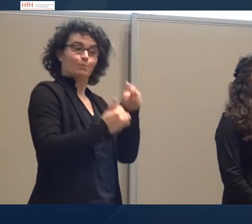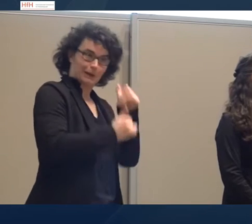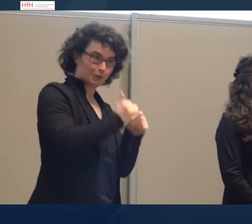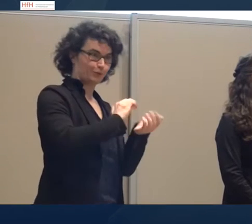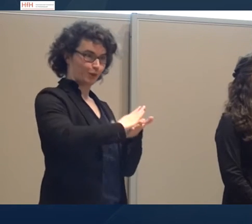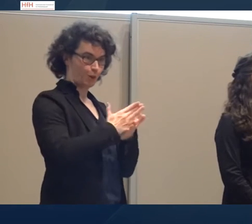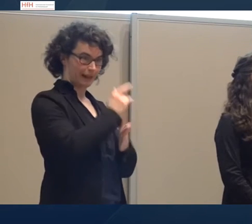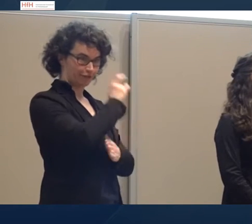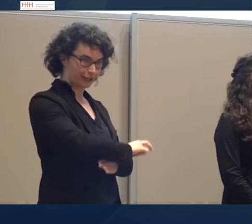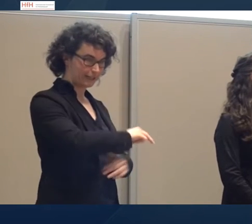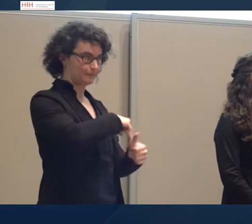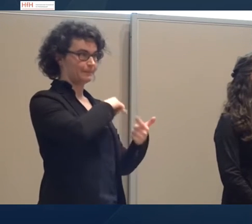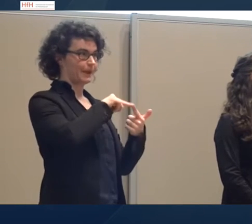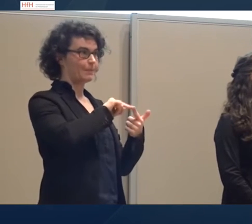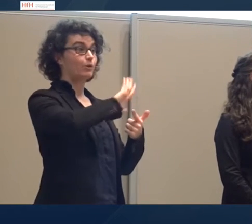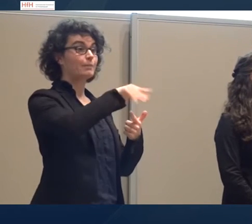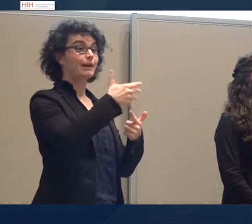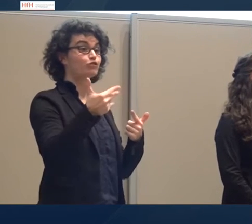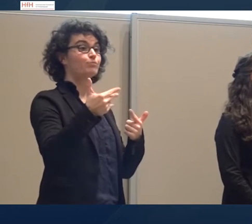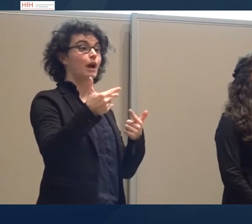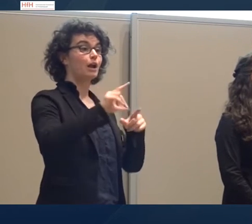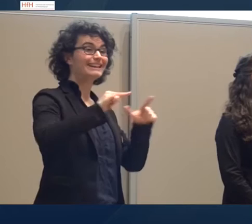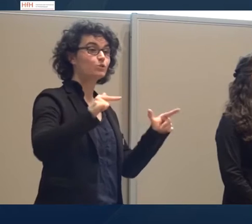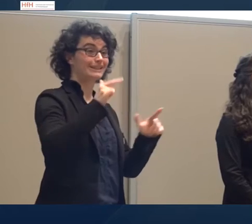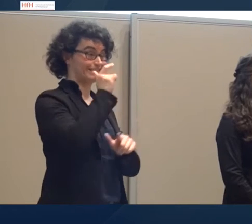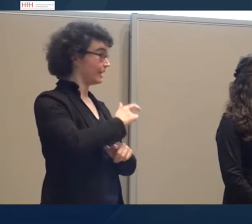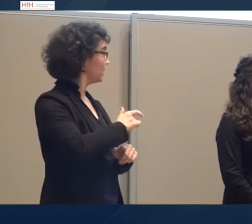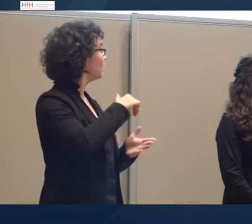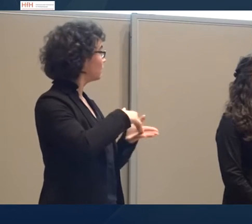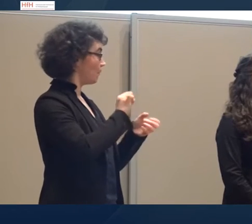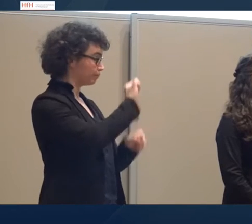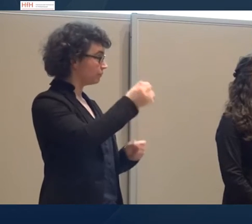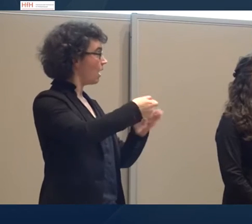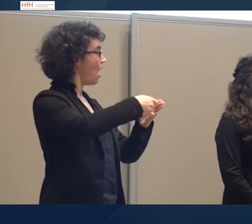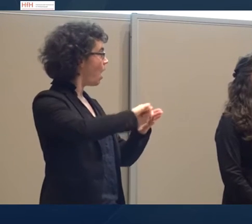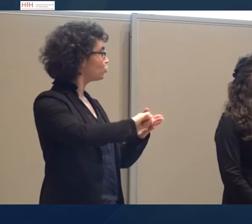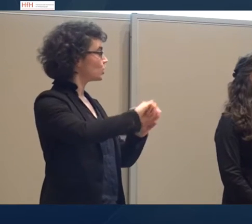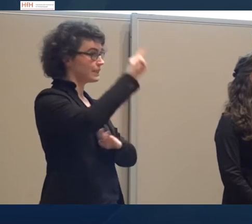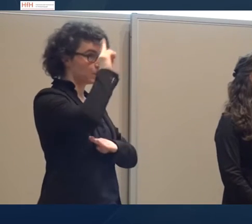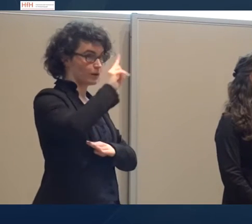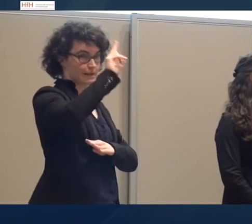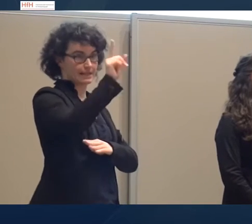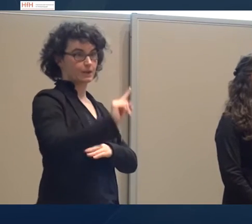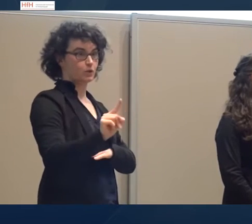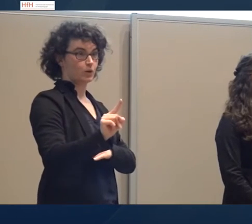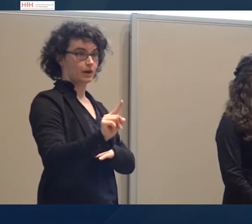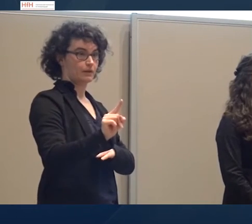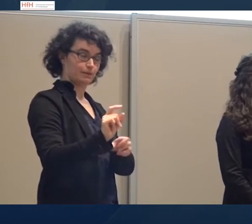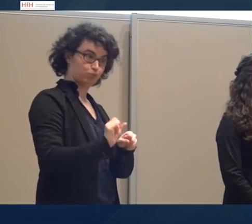auch Gebärdensprachlinguistin mit einem Abschluss an der Universität Zürich. Sie arbeiten im